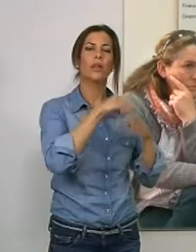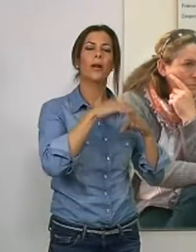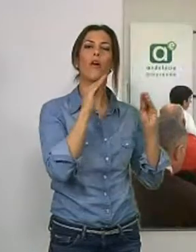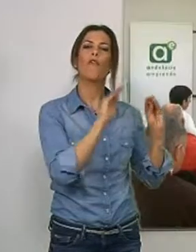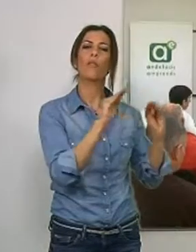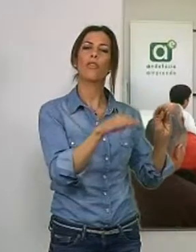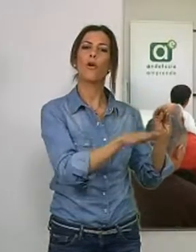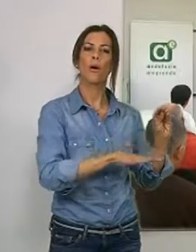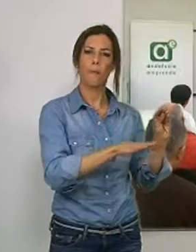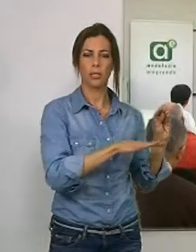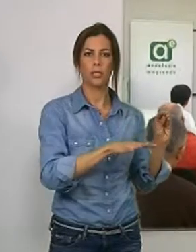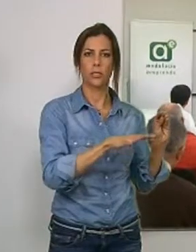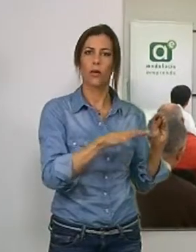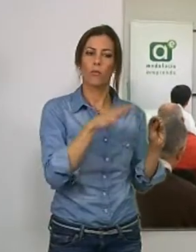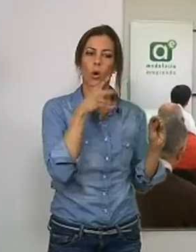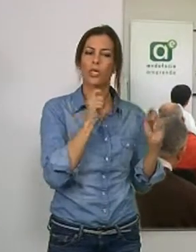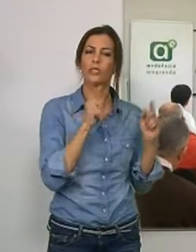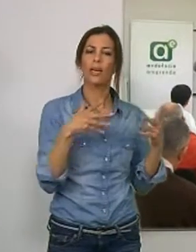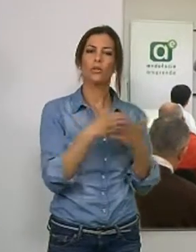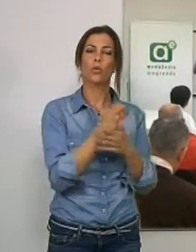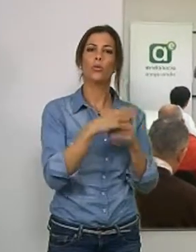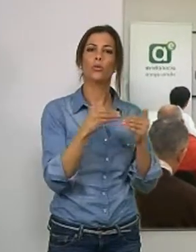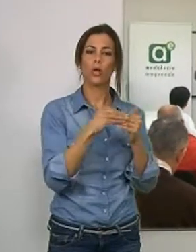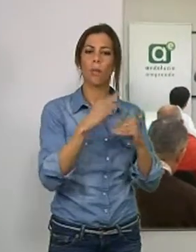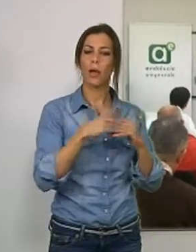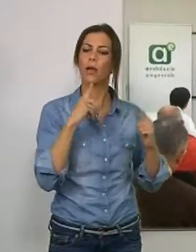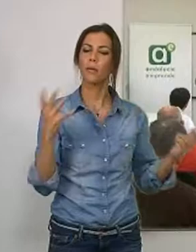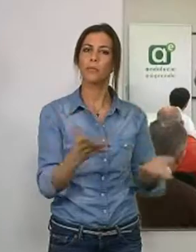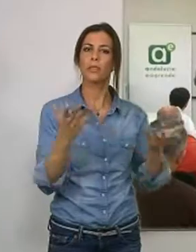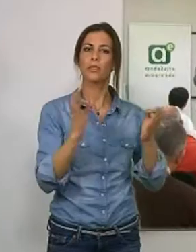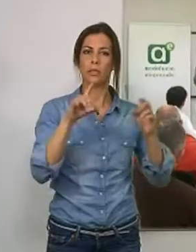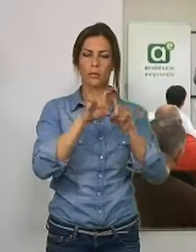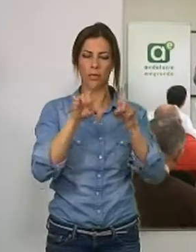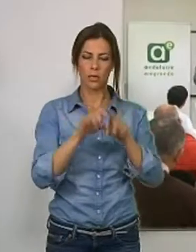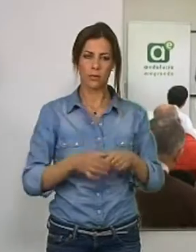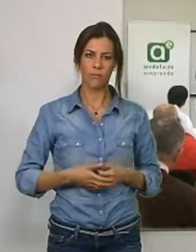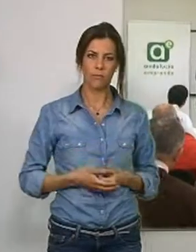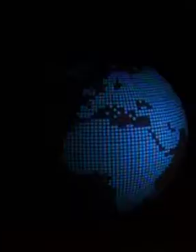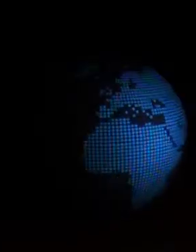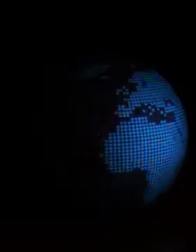formación básica que se brinda a los usuarios emprendedores de este centro.